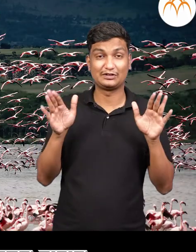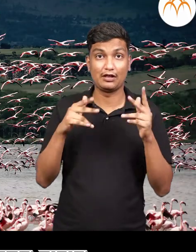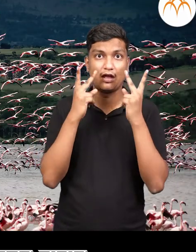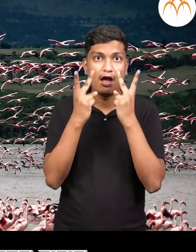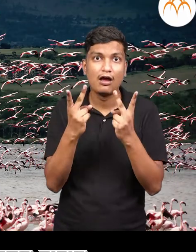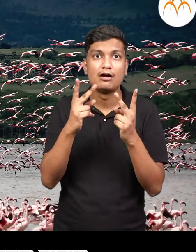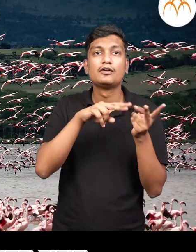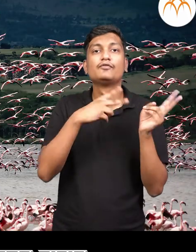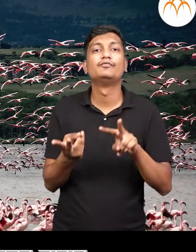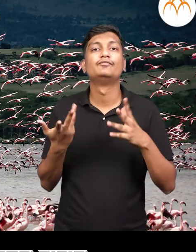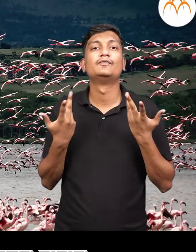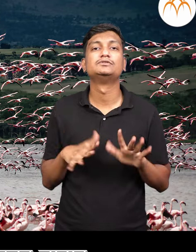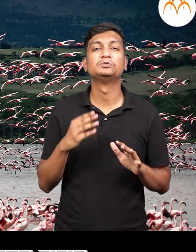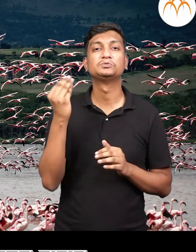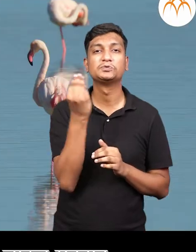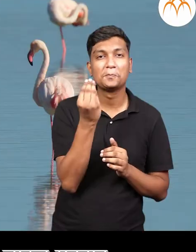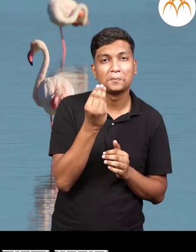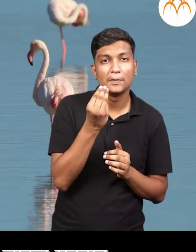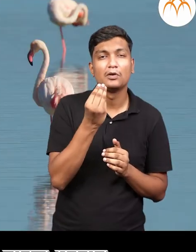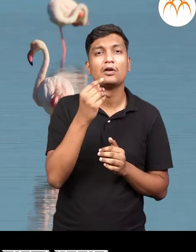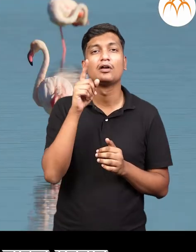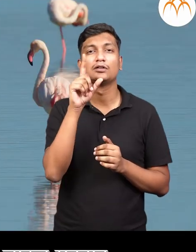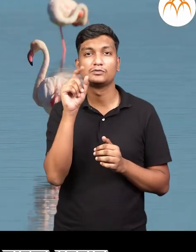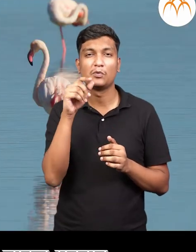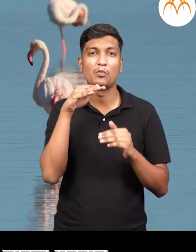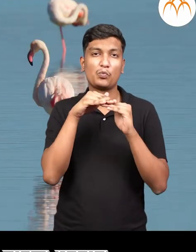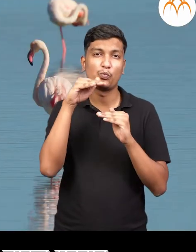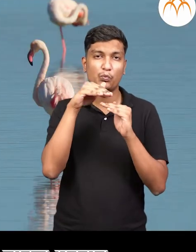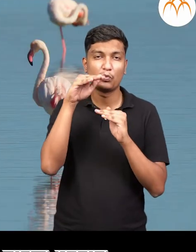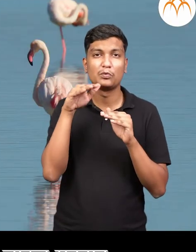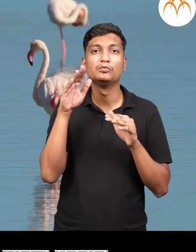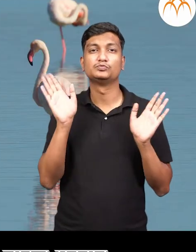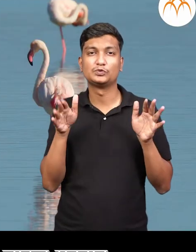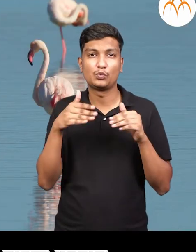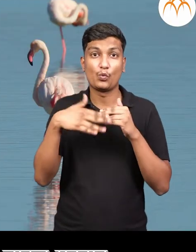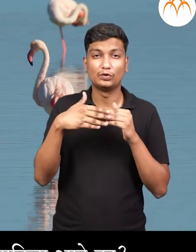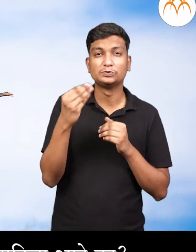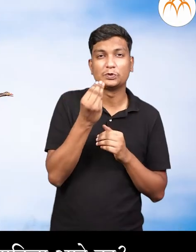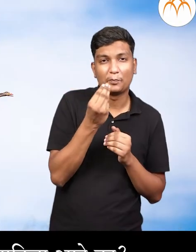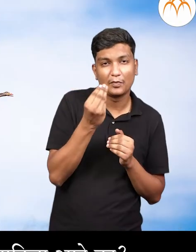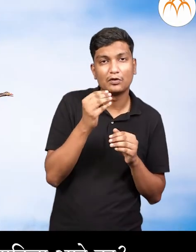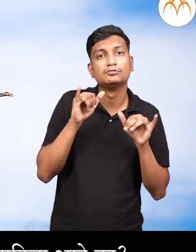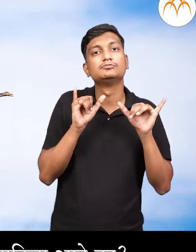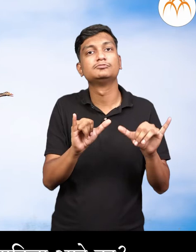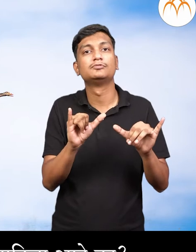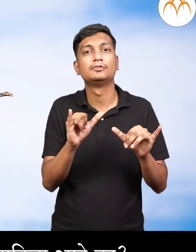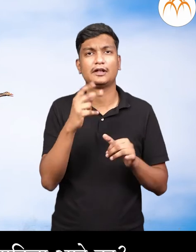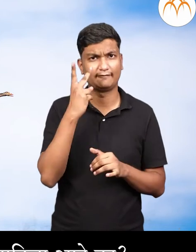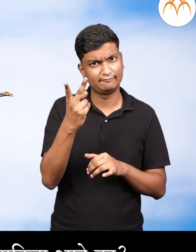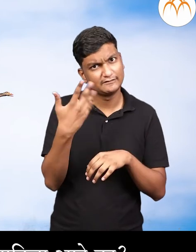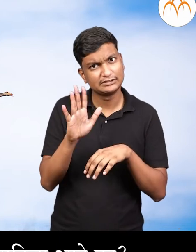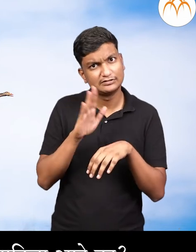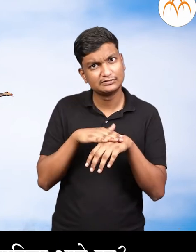हाजारो महिल दूर वर उडत जातात। काही मत्र जवजचा श्ठिकाणी जाऊंद रहतात। हाउस पक्षानचा थवा